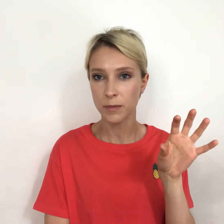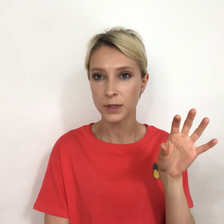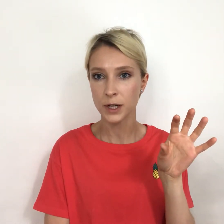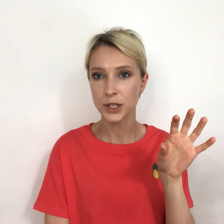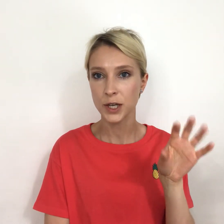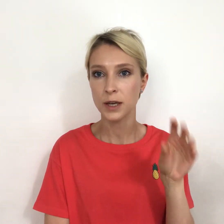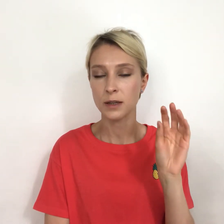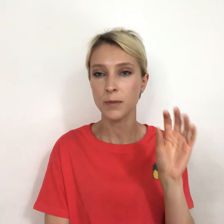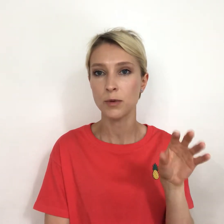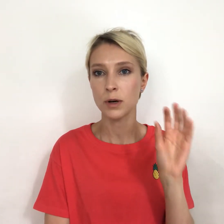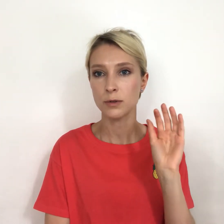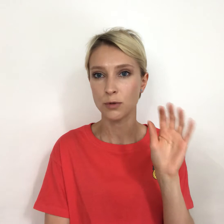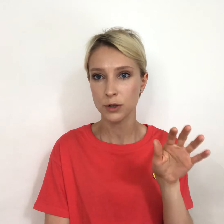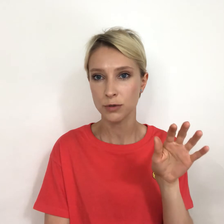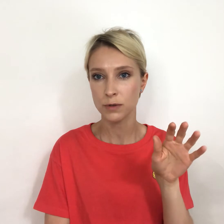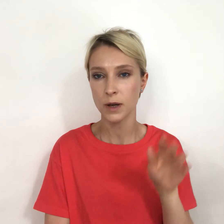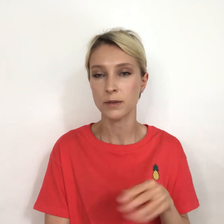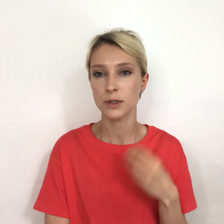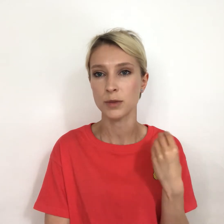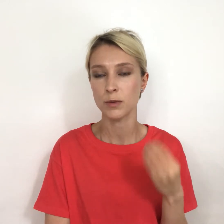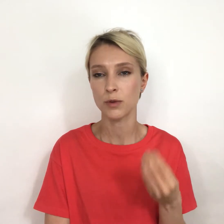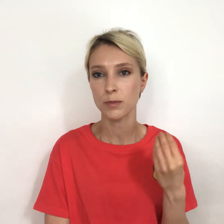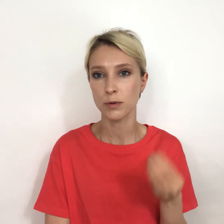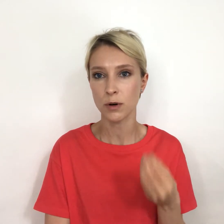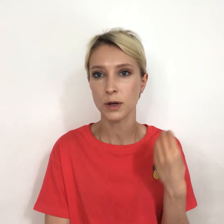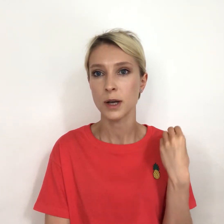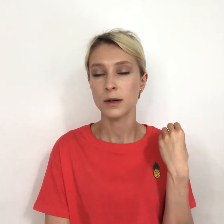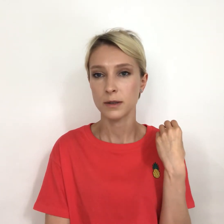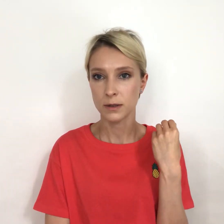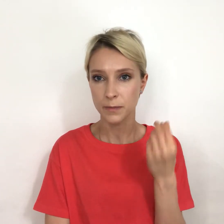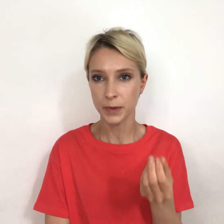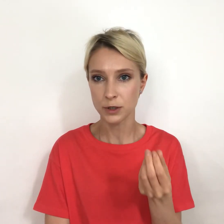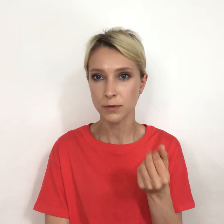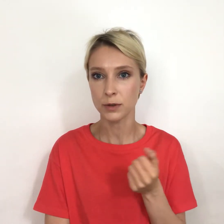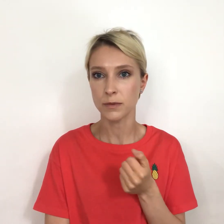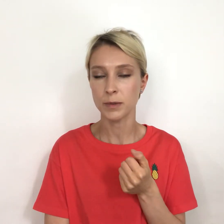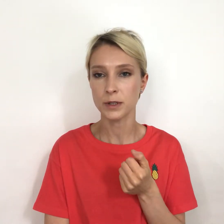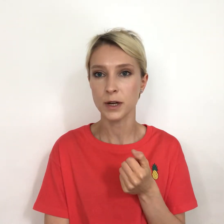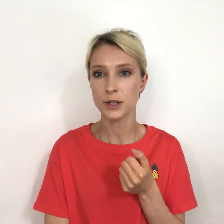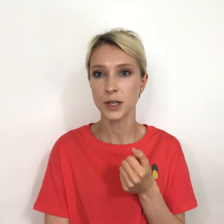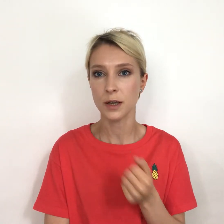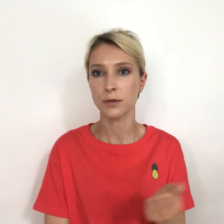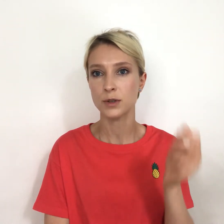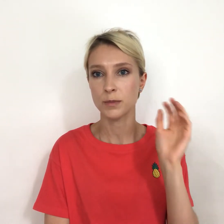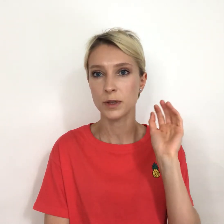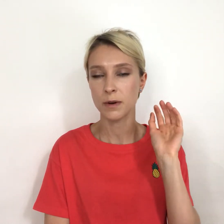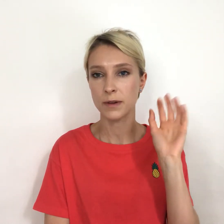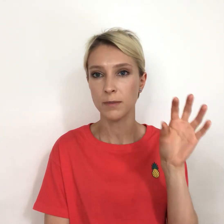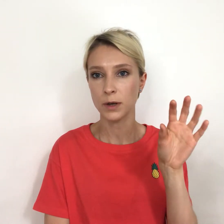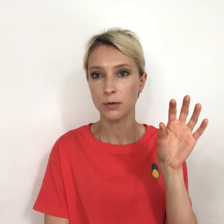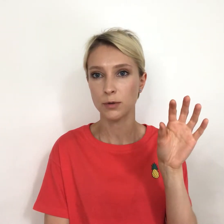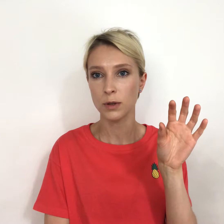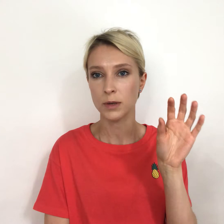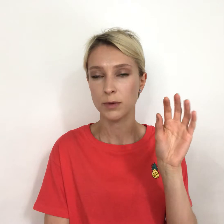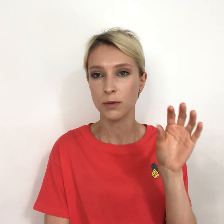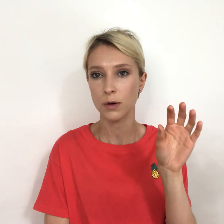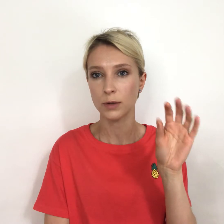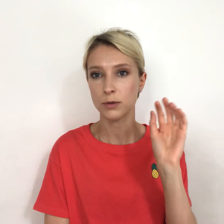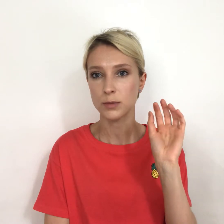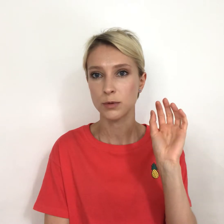происхождения и намного дольше усваивается, чем любой белок животного происхождения. То есть мы добавляем такой долгий белок, который у будет